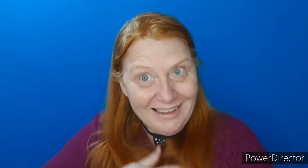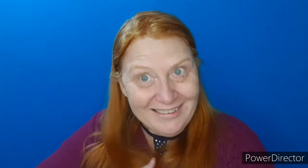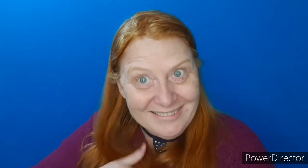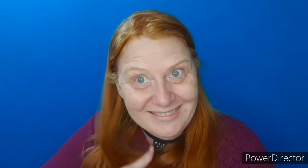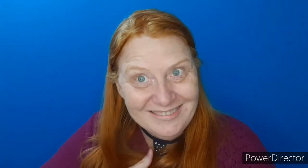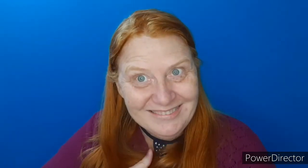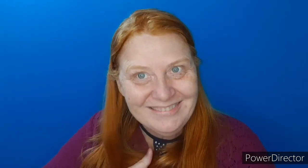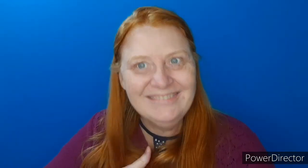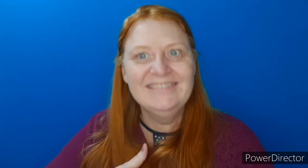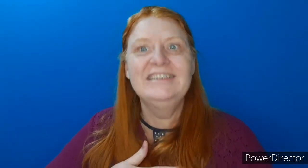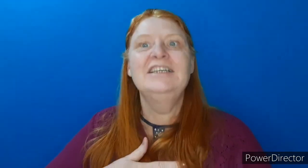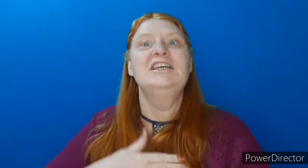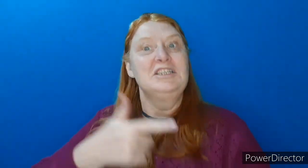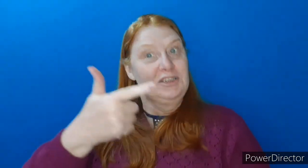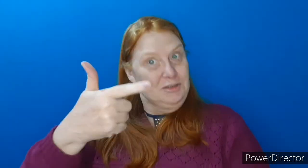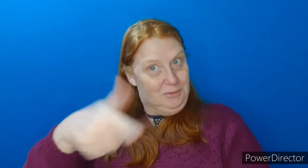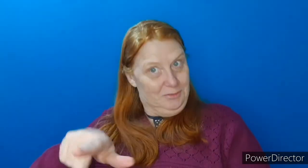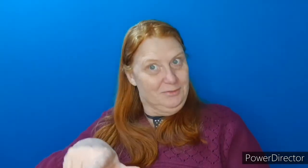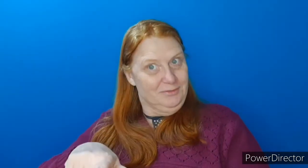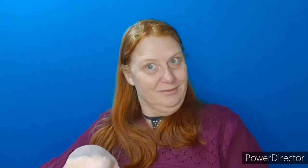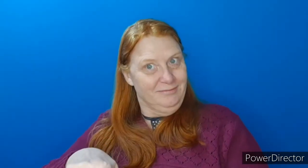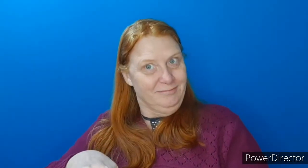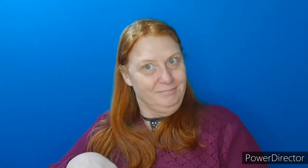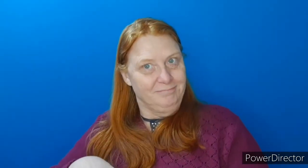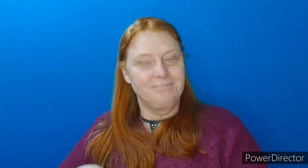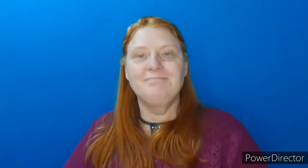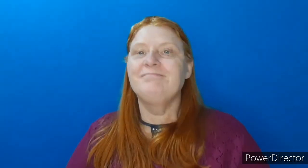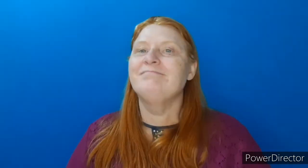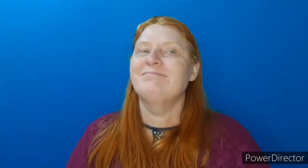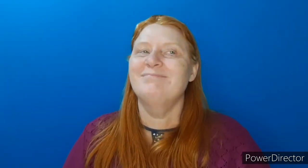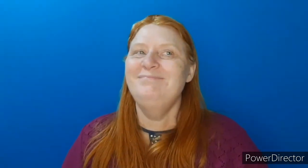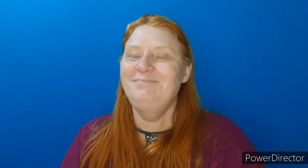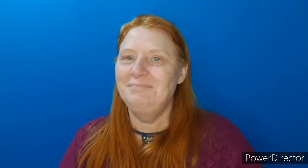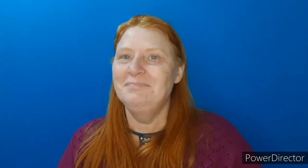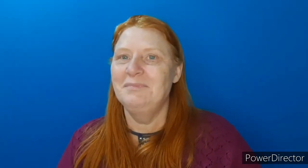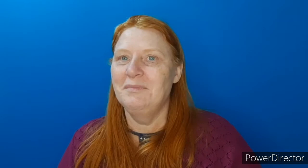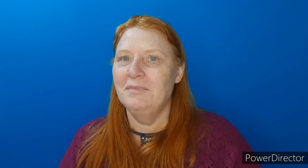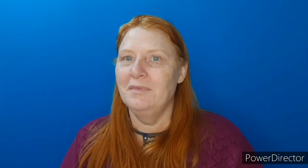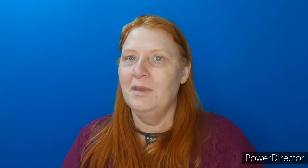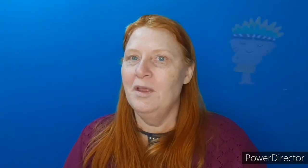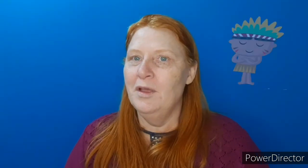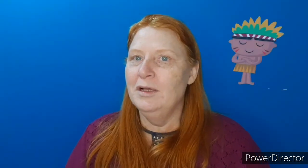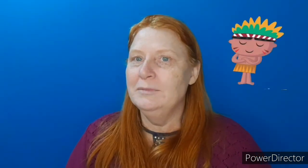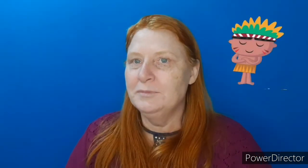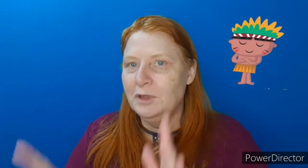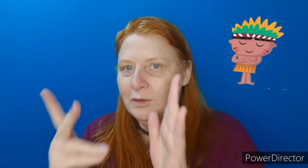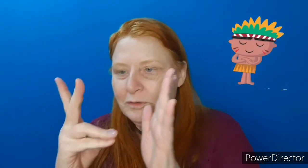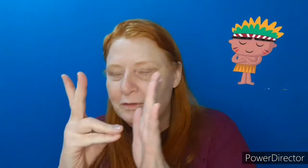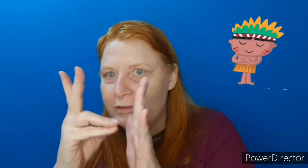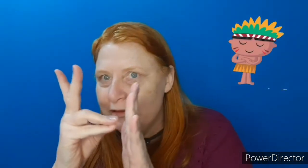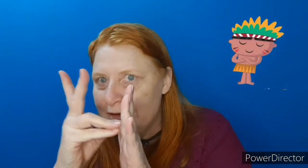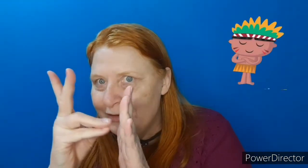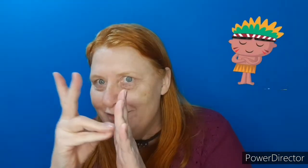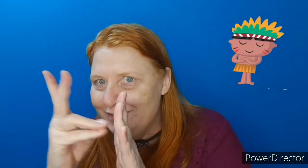Gostaram? Gostaram mesmo? Vamos de novo? Então o que vocês acham? Vamos fazer de novo?